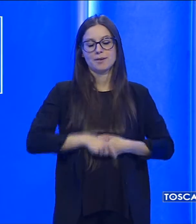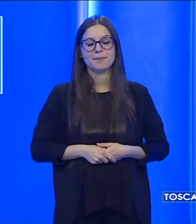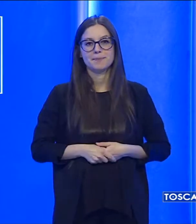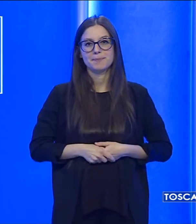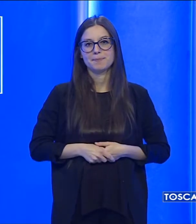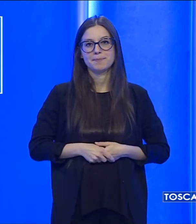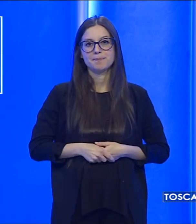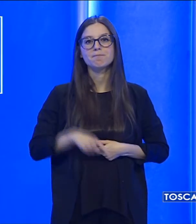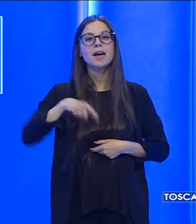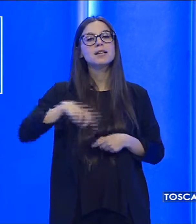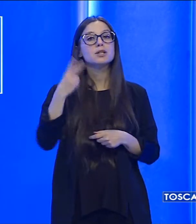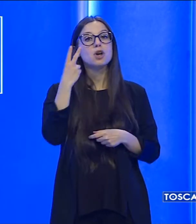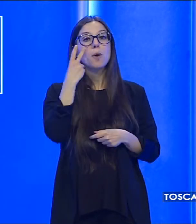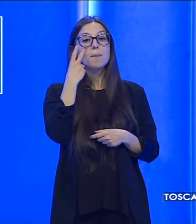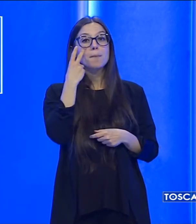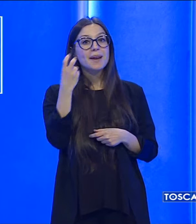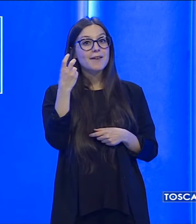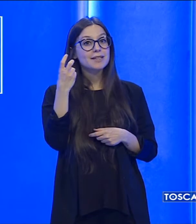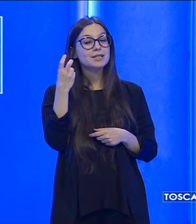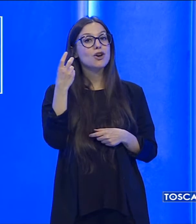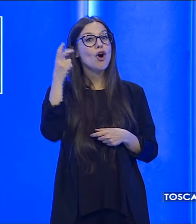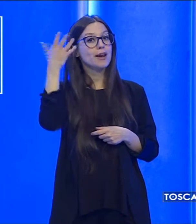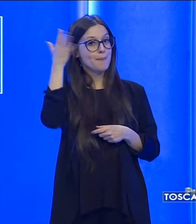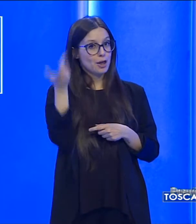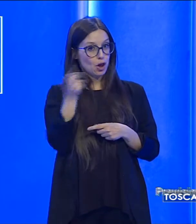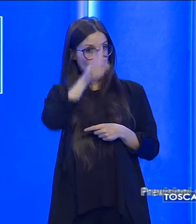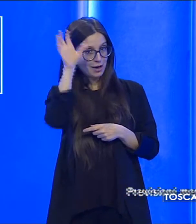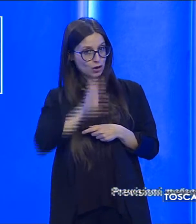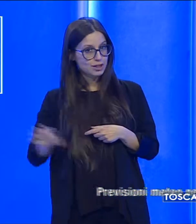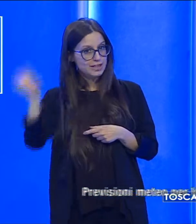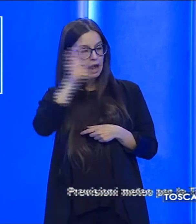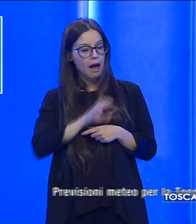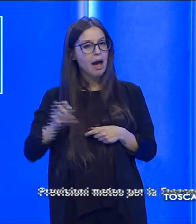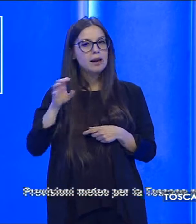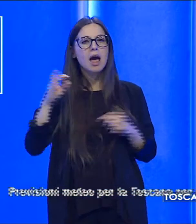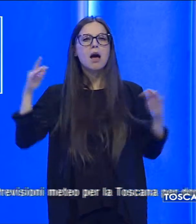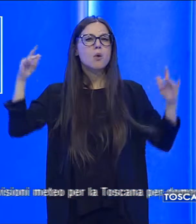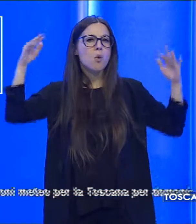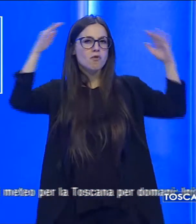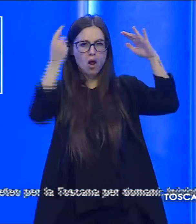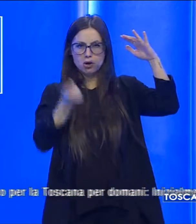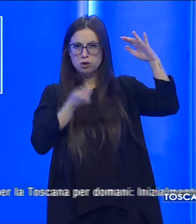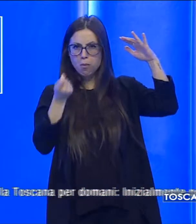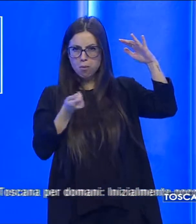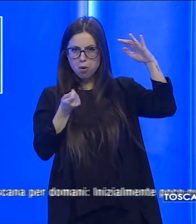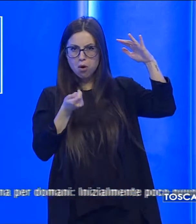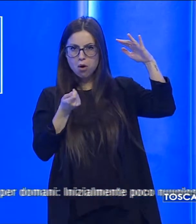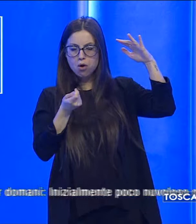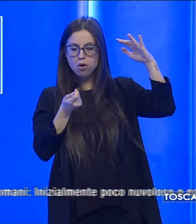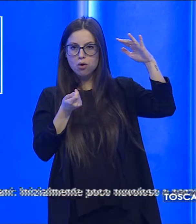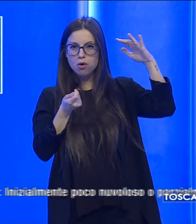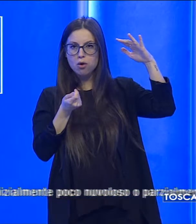Ora vediamo le previsioni del tempo per domani in Toscana, inizialmente poco nuvoloso o parzialmente nuvoloso,